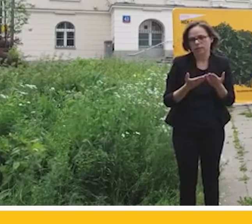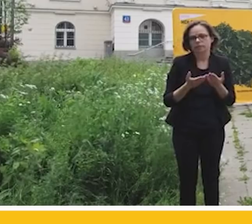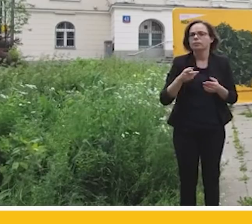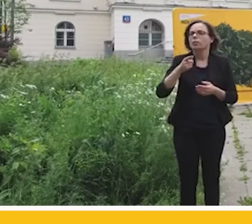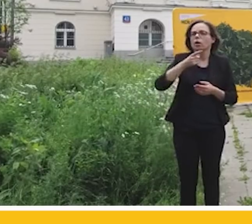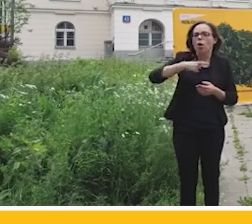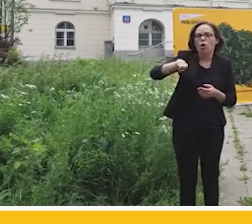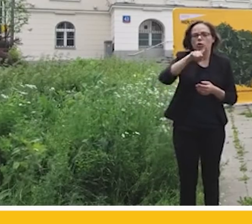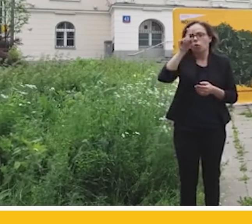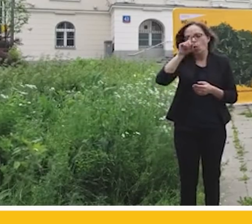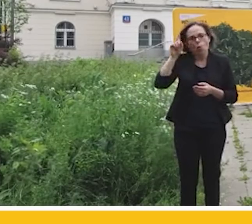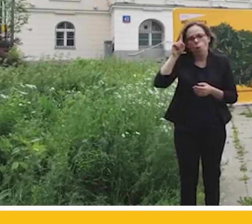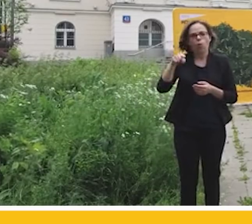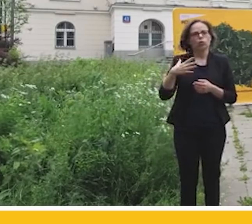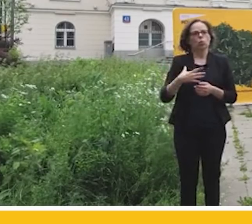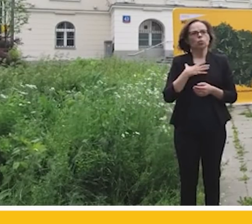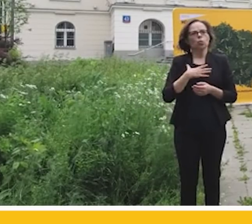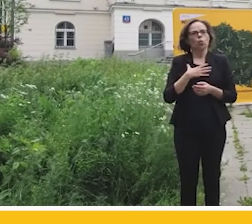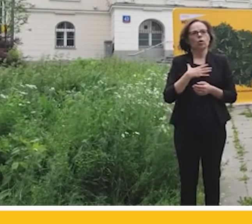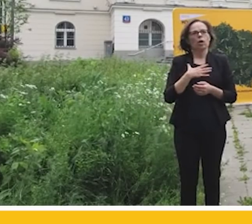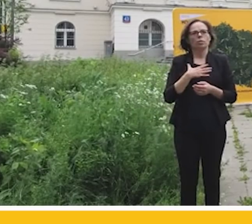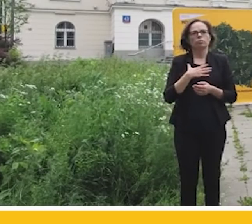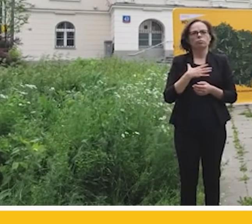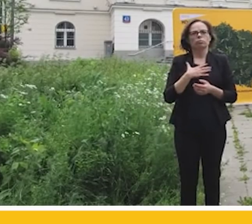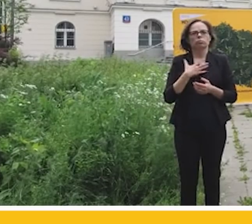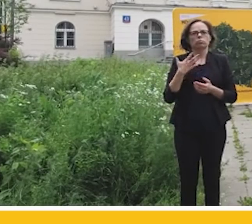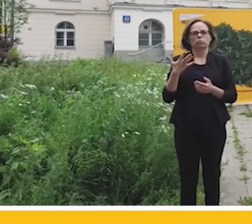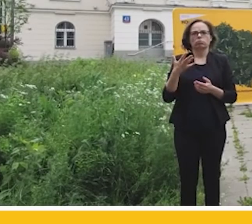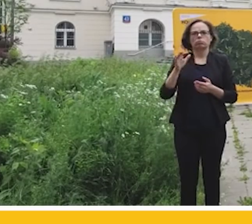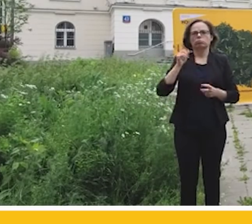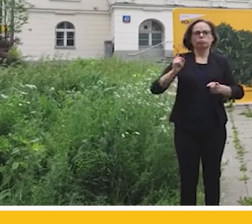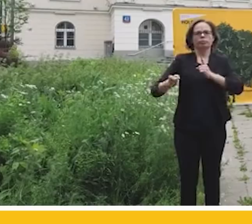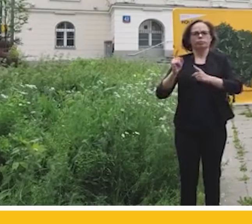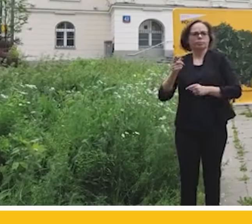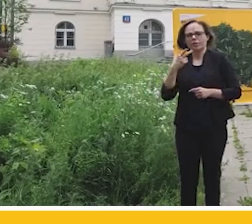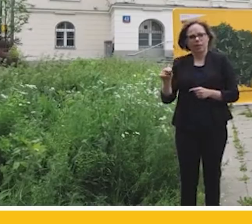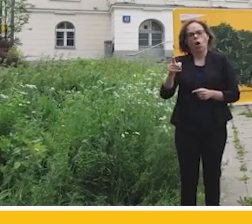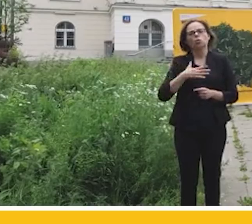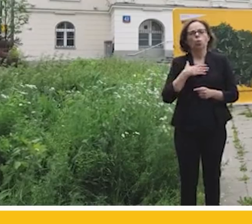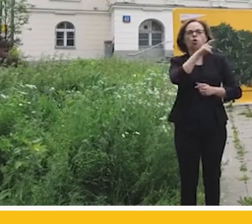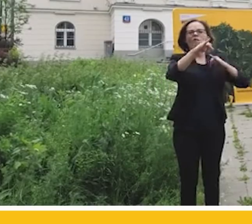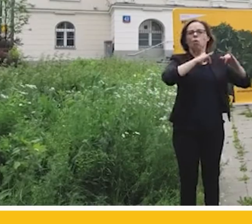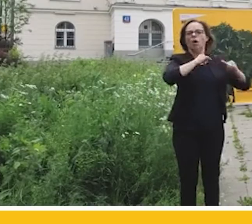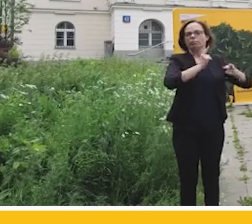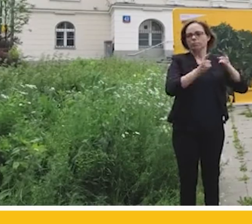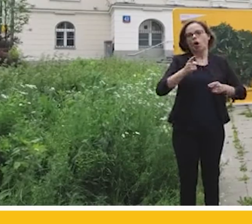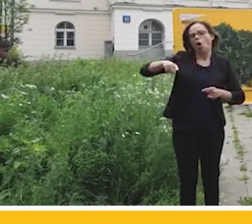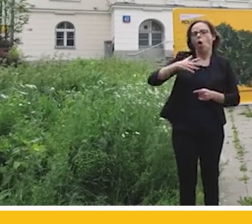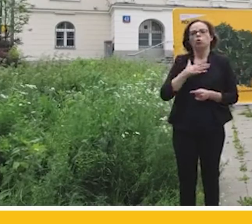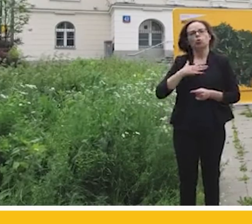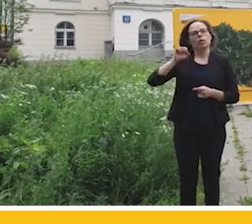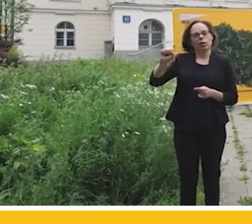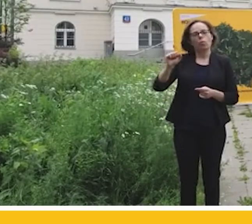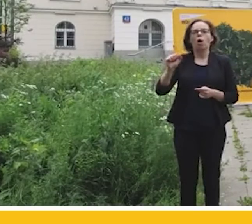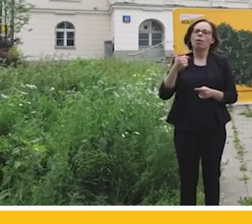czują się totalistami, tylko jak rozumiem uważają, że totalna jest władza, a czują się demokratami. Jaka jest